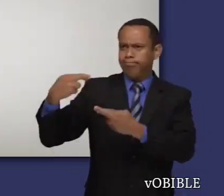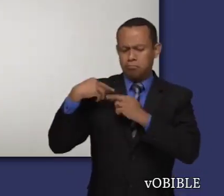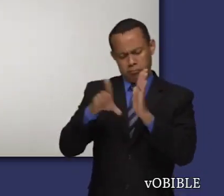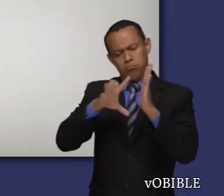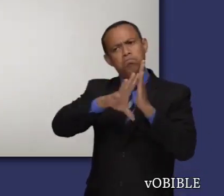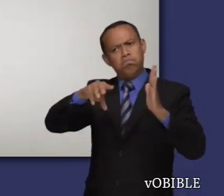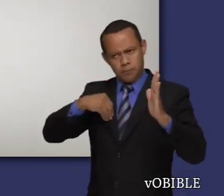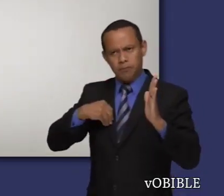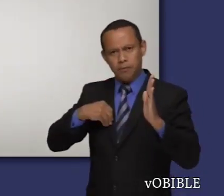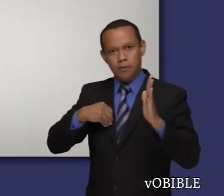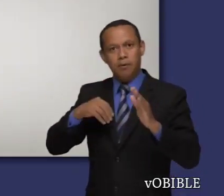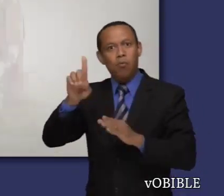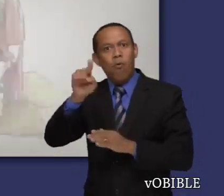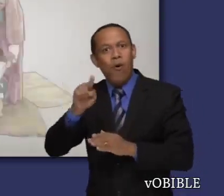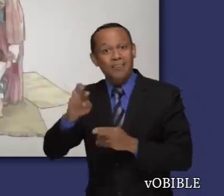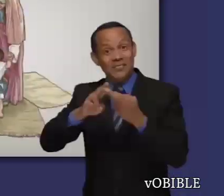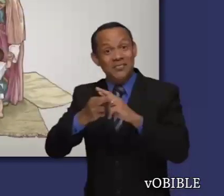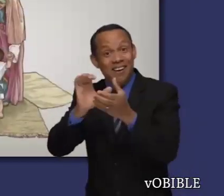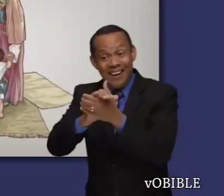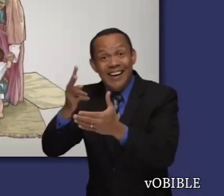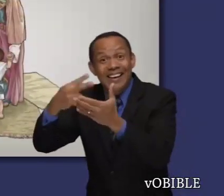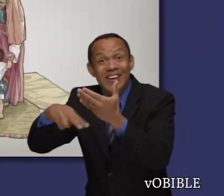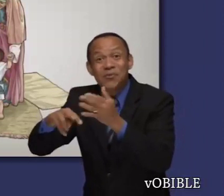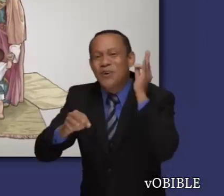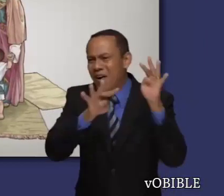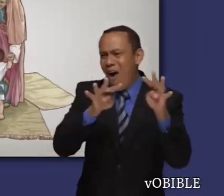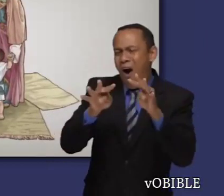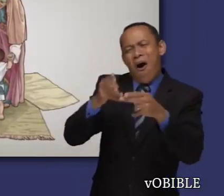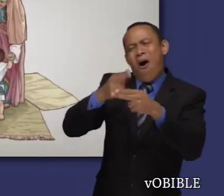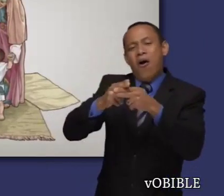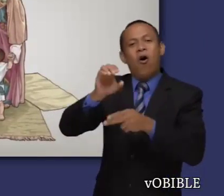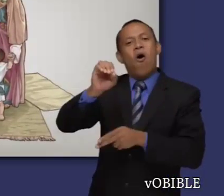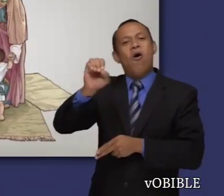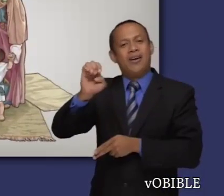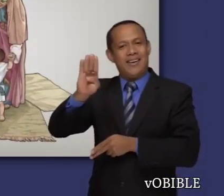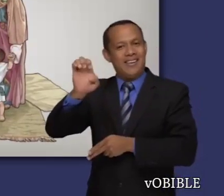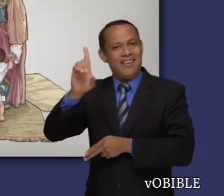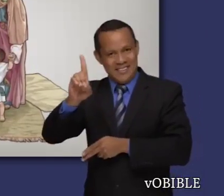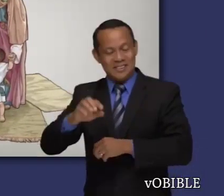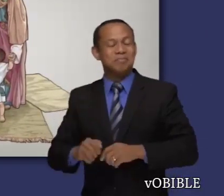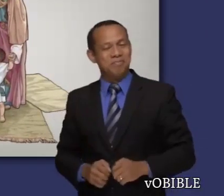Boaz se casa con Ruth, y tienen un hijo, a quien las vecinas le ponen el nombre de Obed.